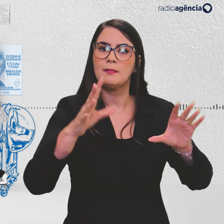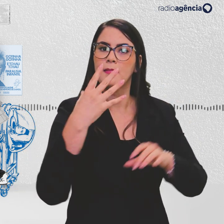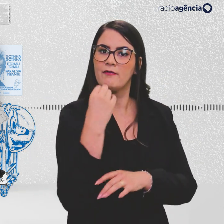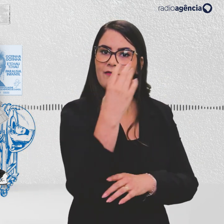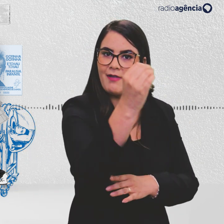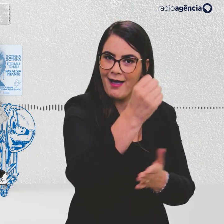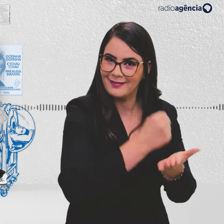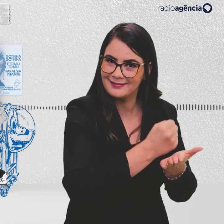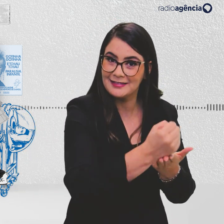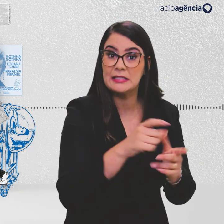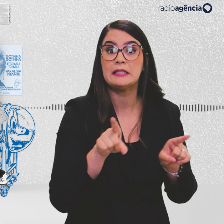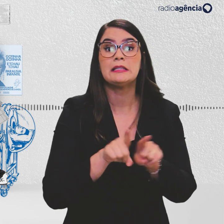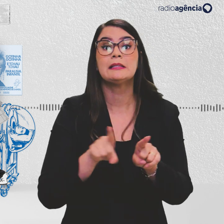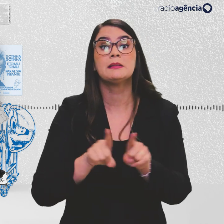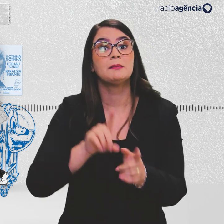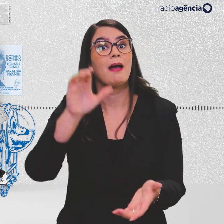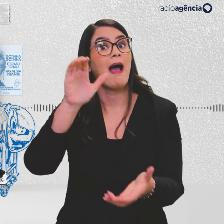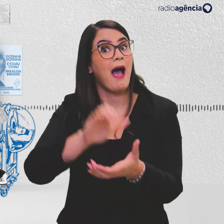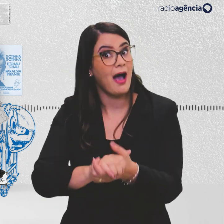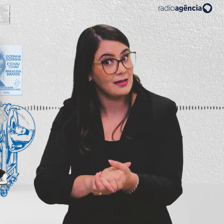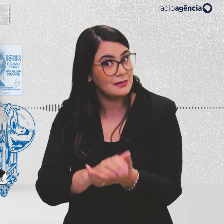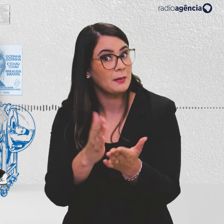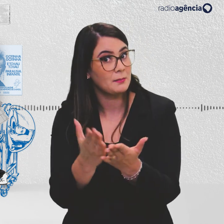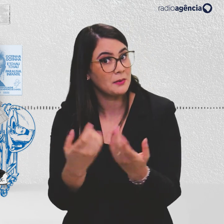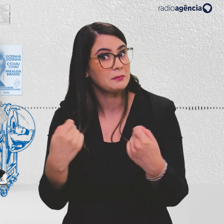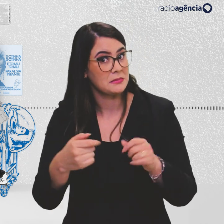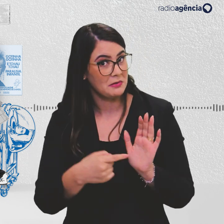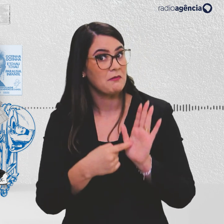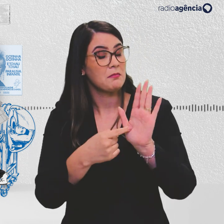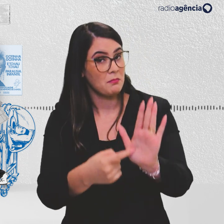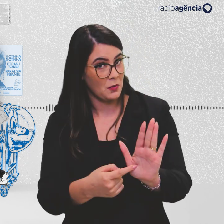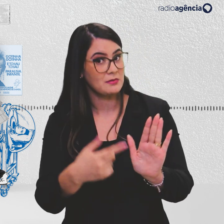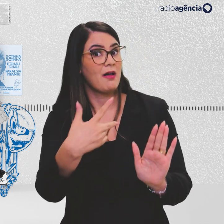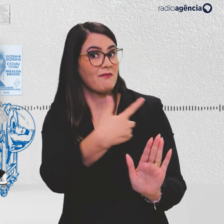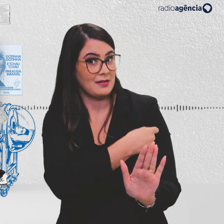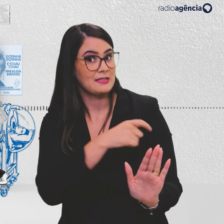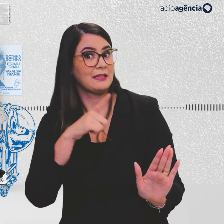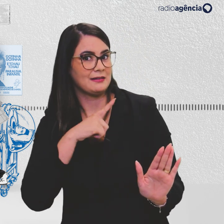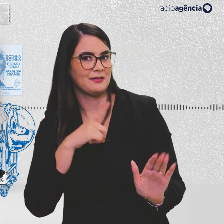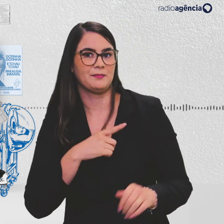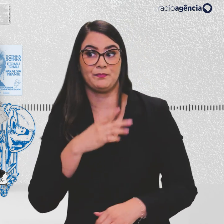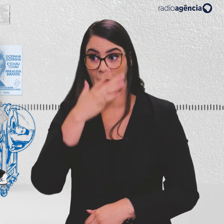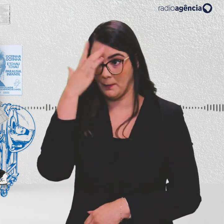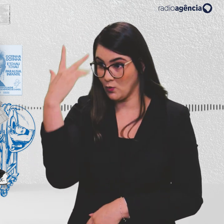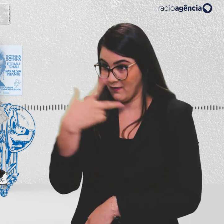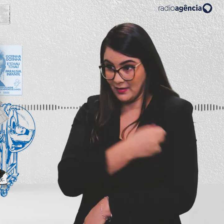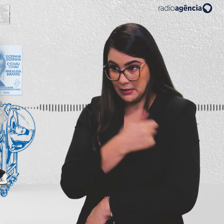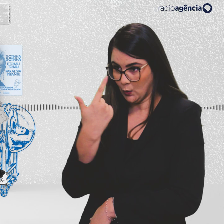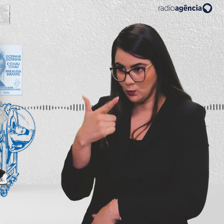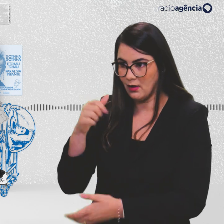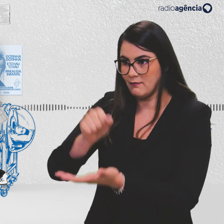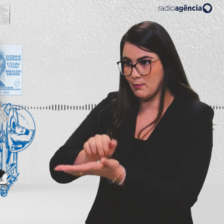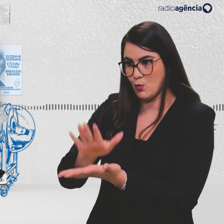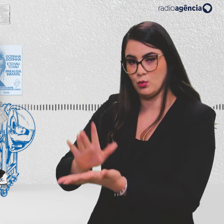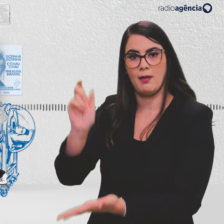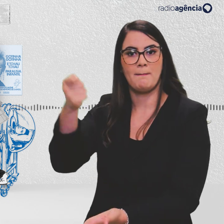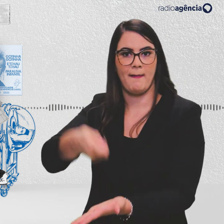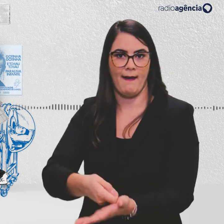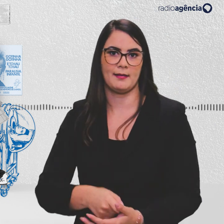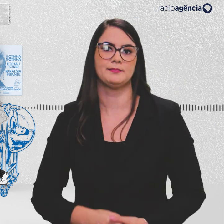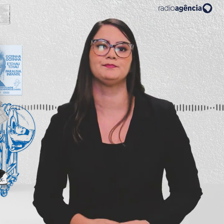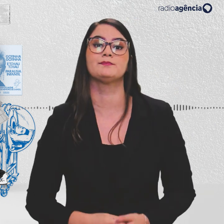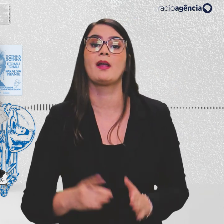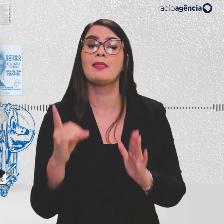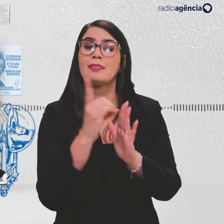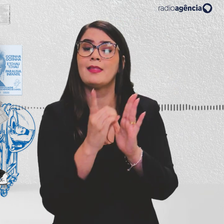viagem e até mesmo para os casamentos. E quem não se vacinasse tinha que pagar uma multa. O decreto foi apenas